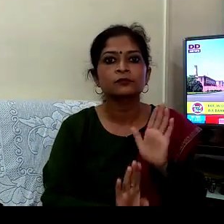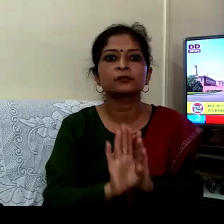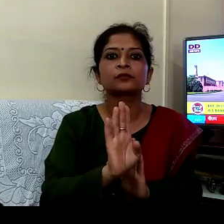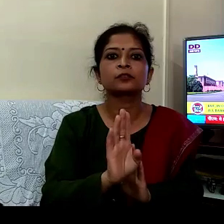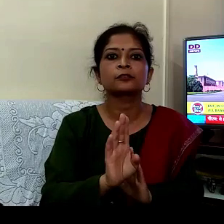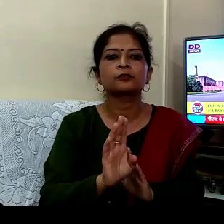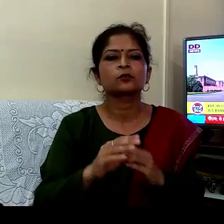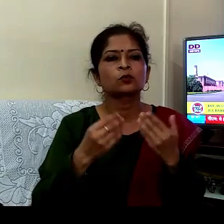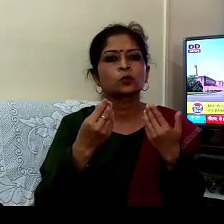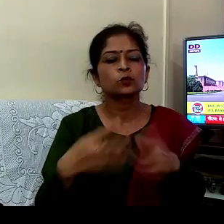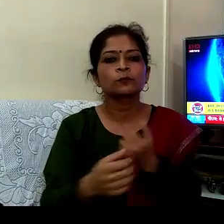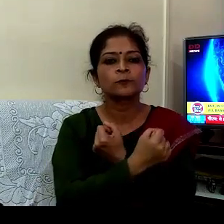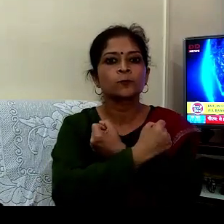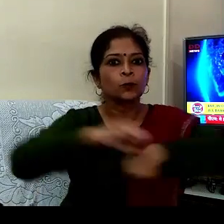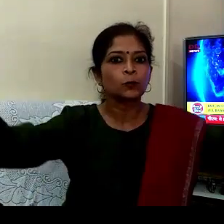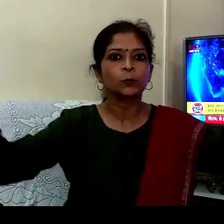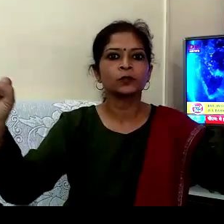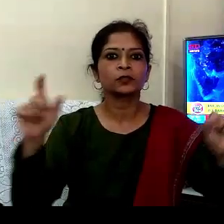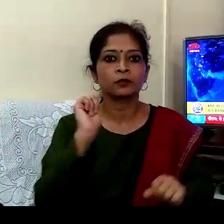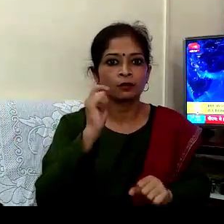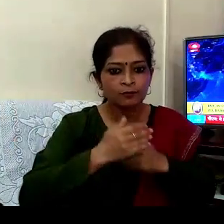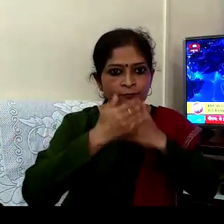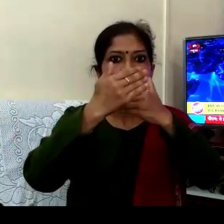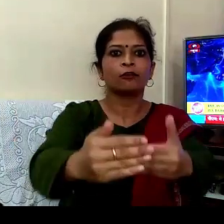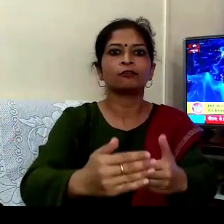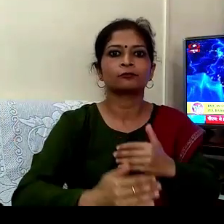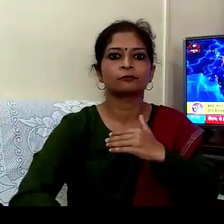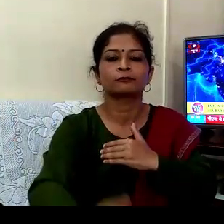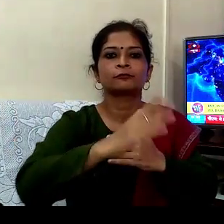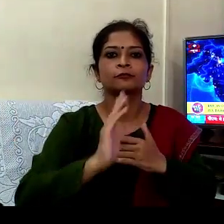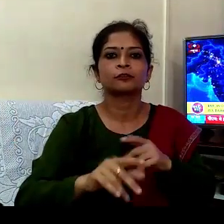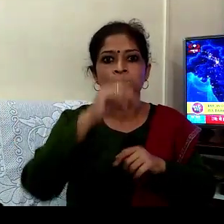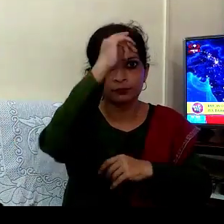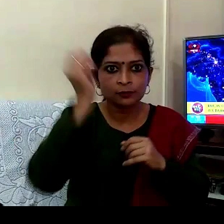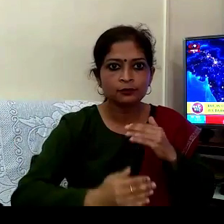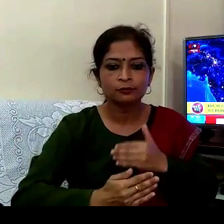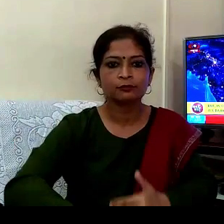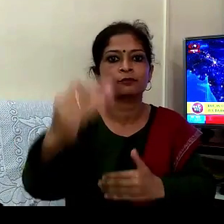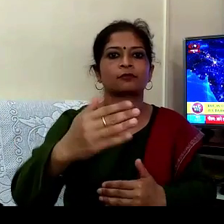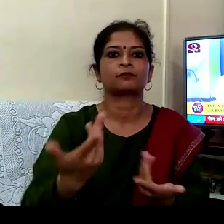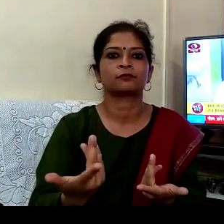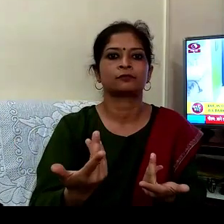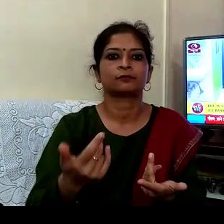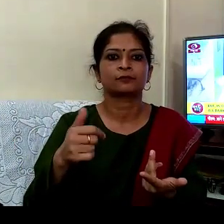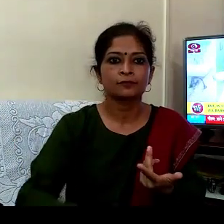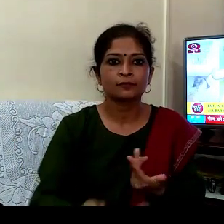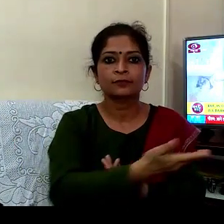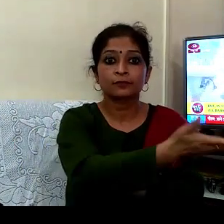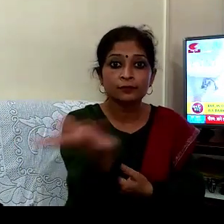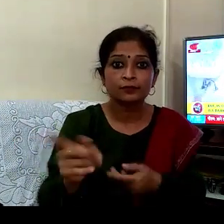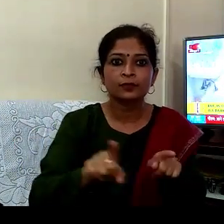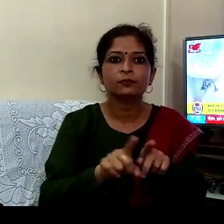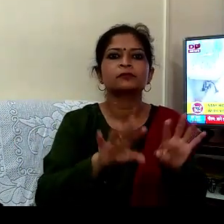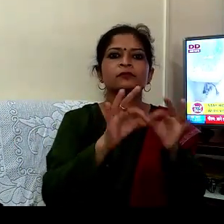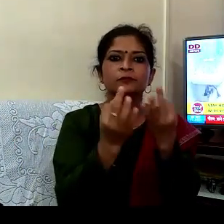ساری دیواروں کو توڑ کر آگے نکلے گا دیش کو آگے لے جائے گا آپ اپنے